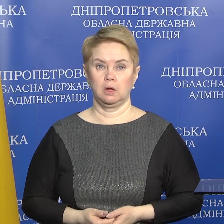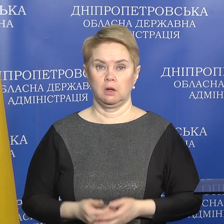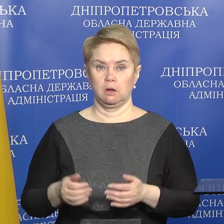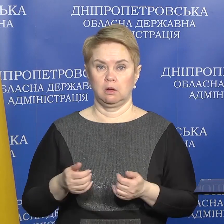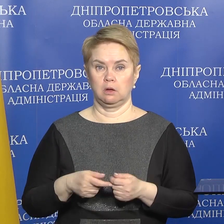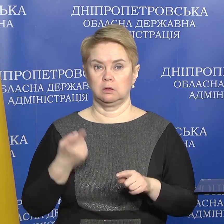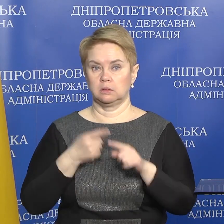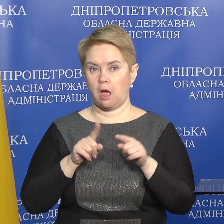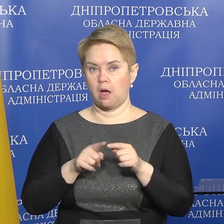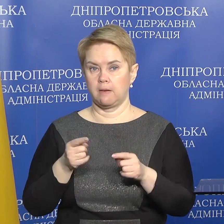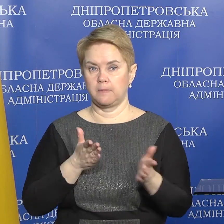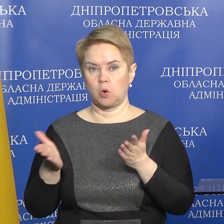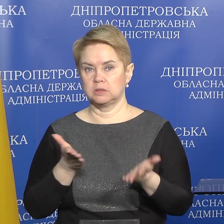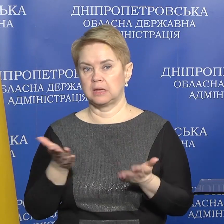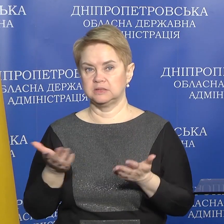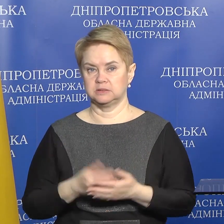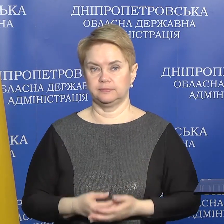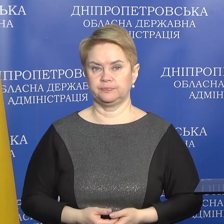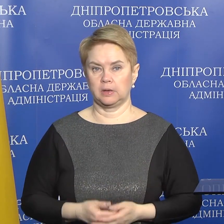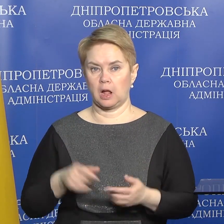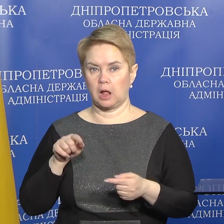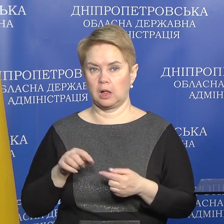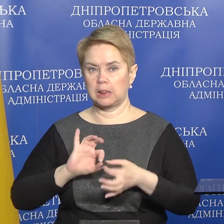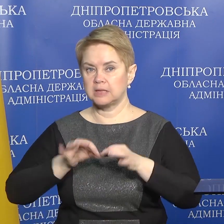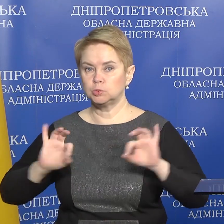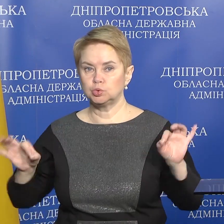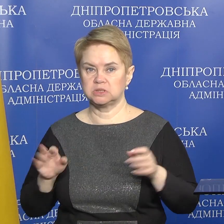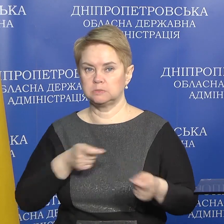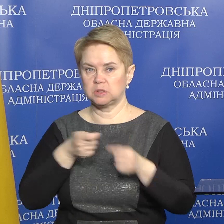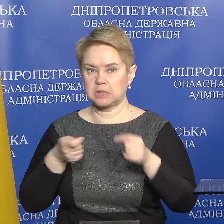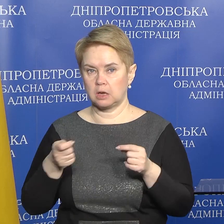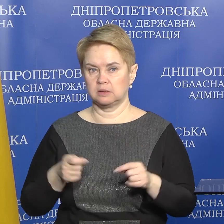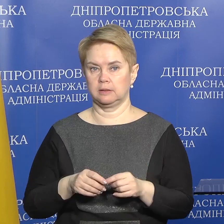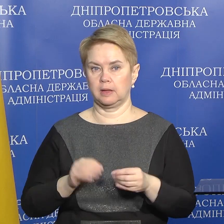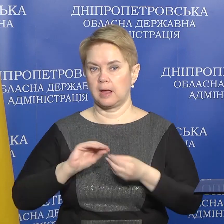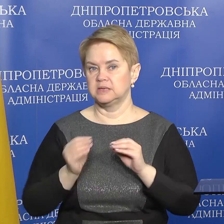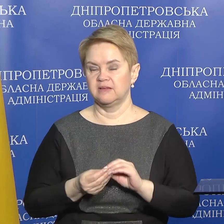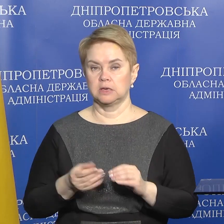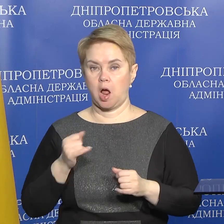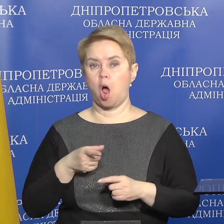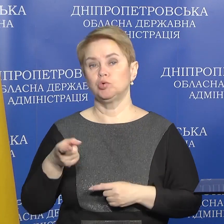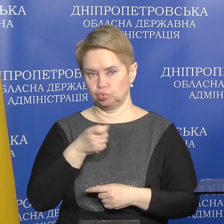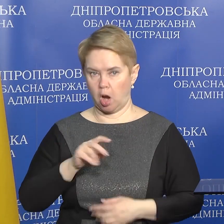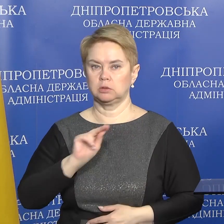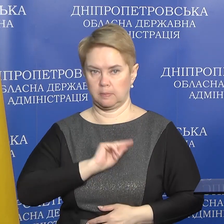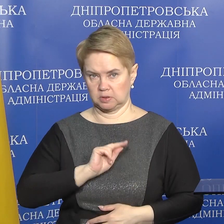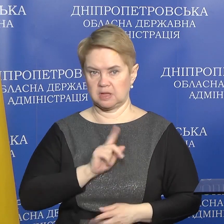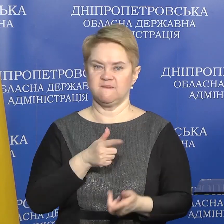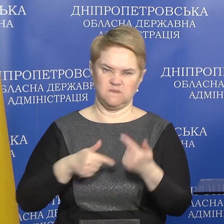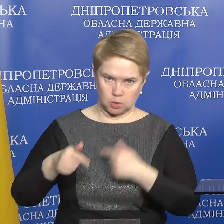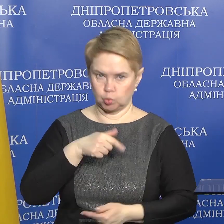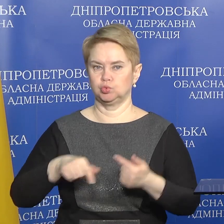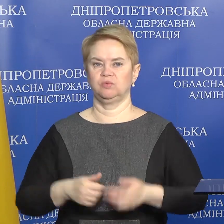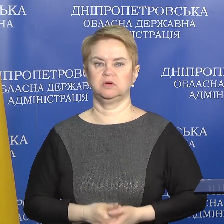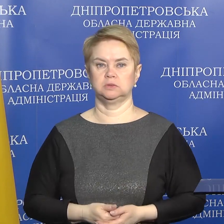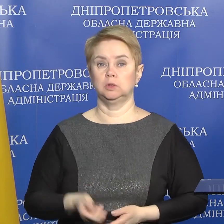розірвані певні ланцюжки з поставками, але шахти працюють, викручуються,